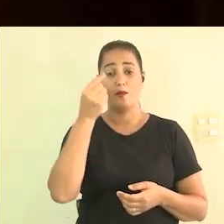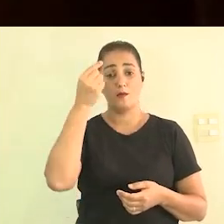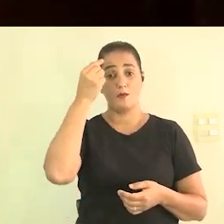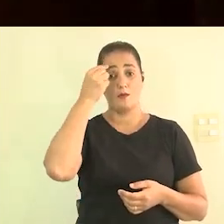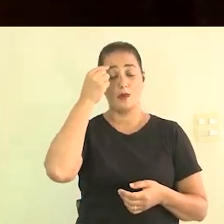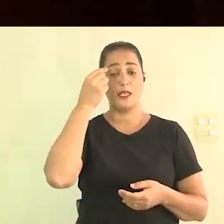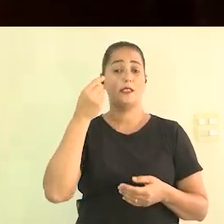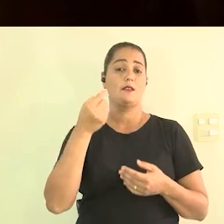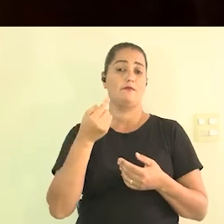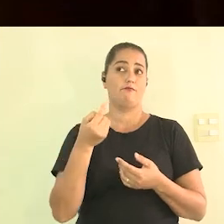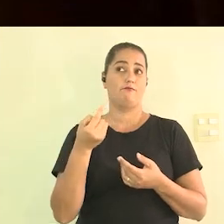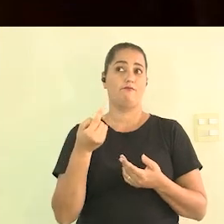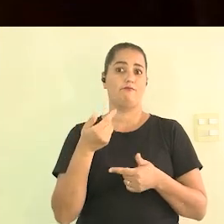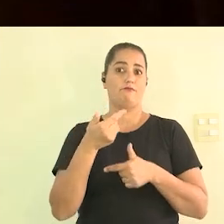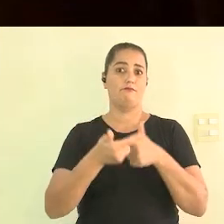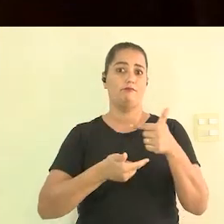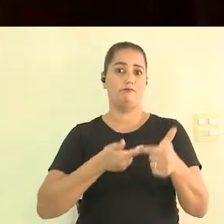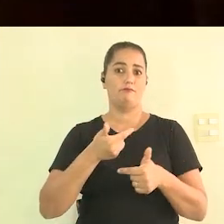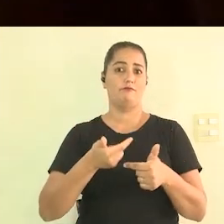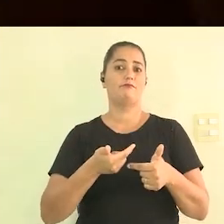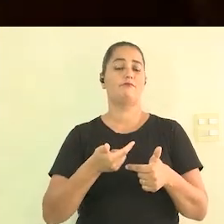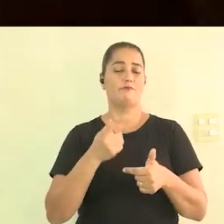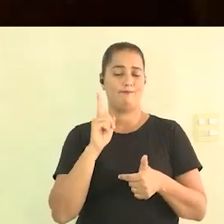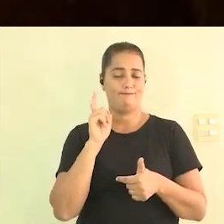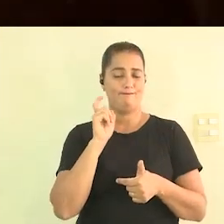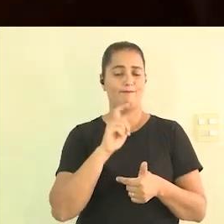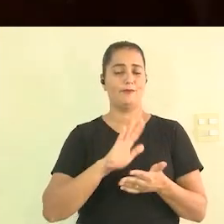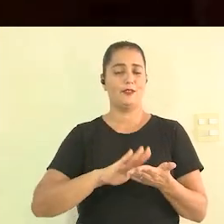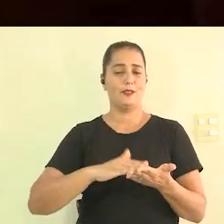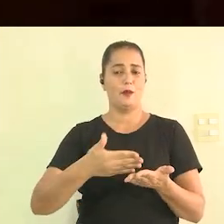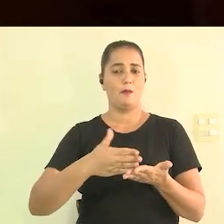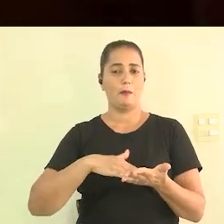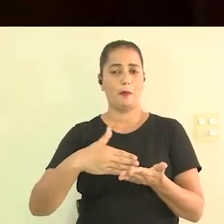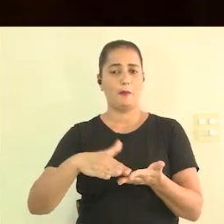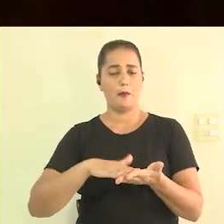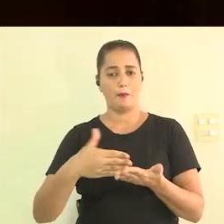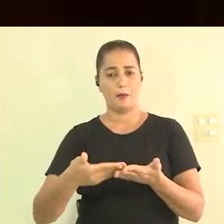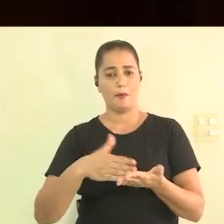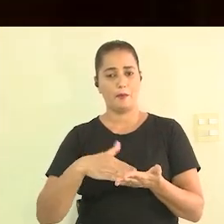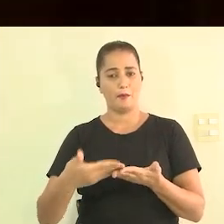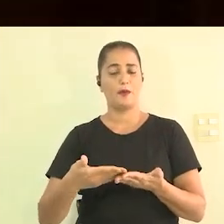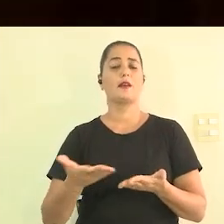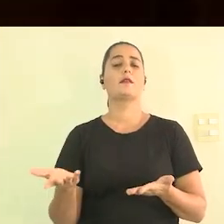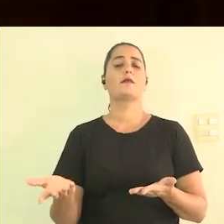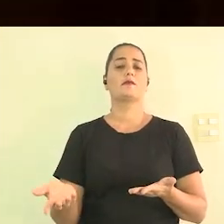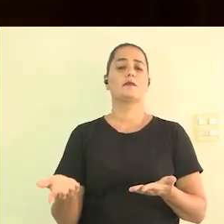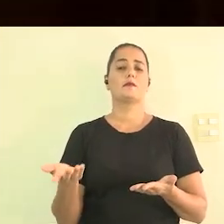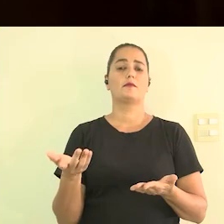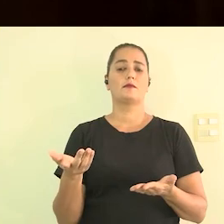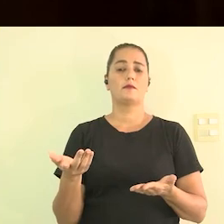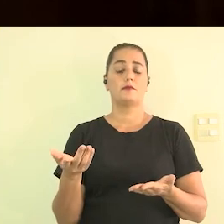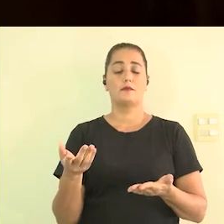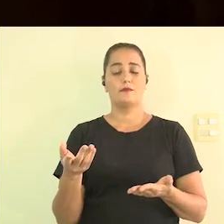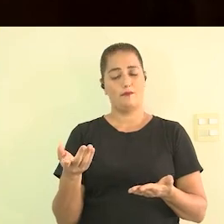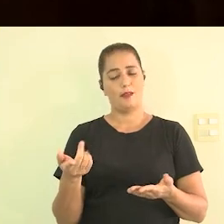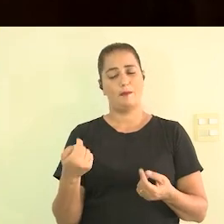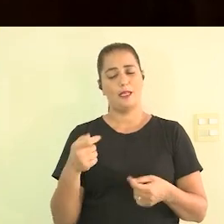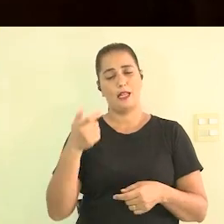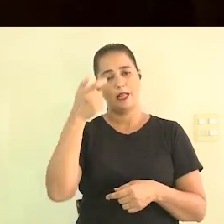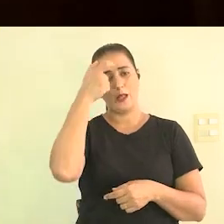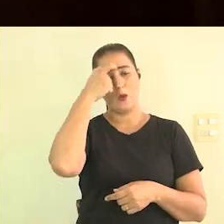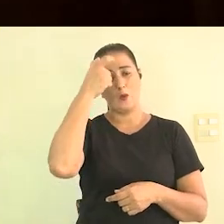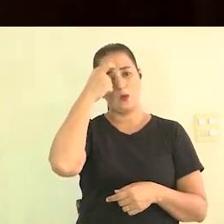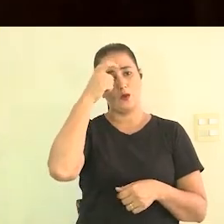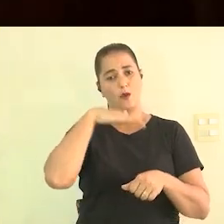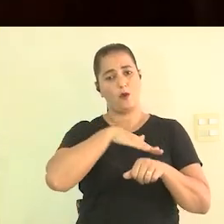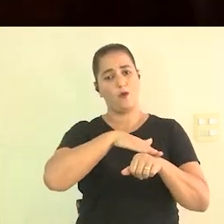traduzir isso então assim é uma falta de senso então é preciso conversar com os profissionais para entender o valor então isso você me fala